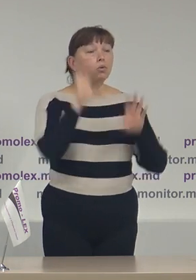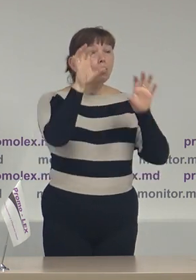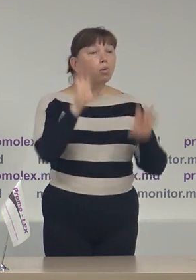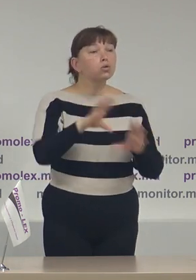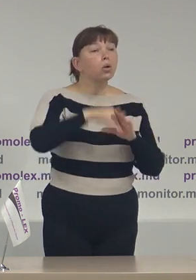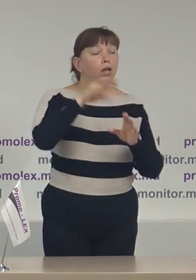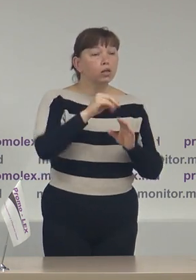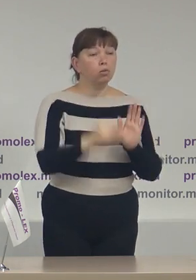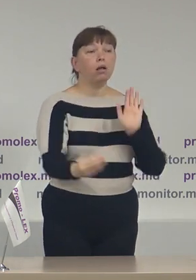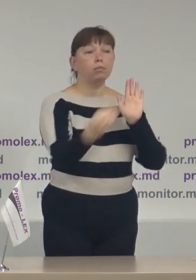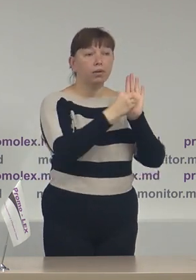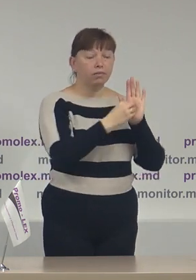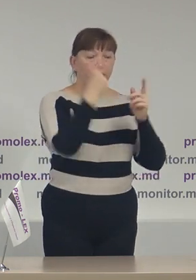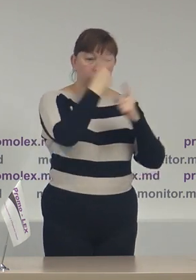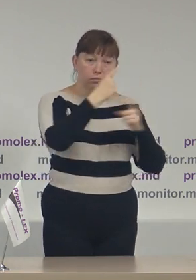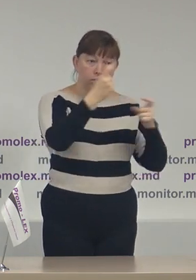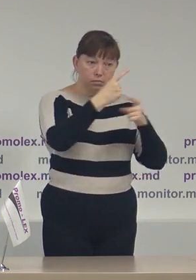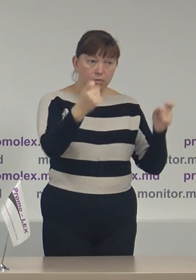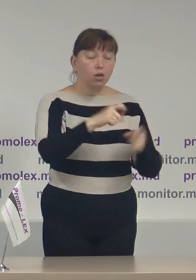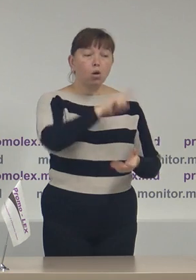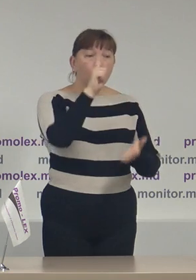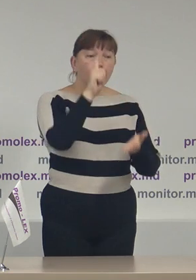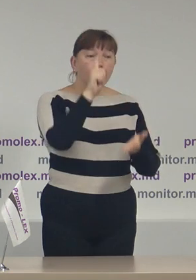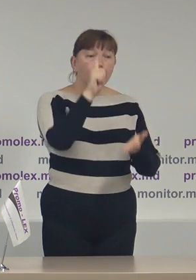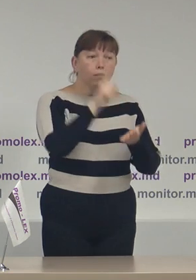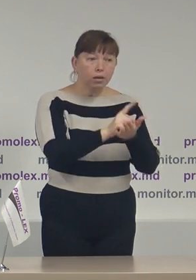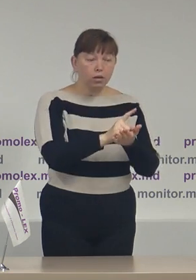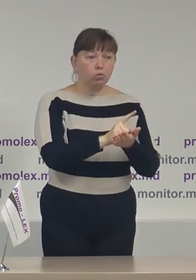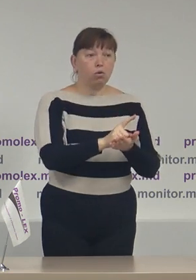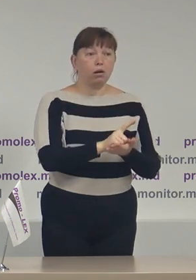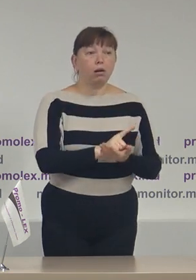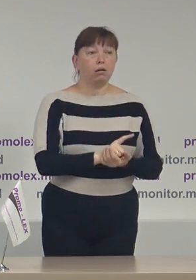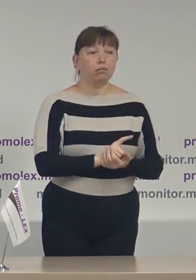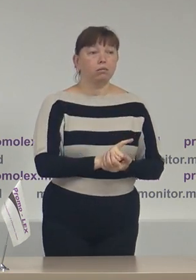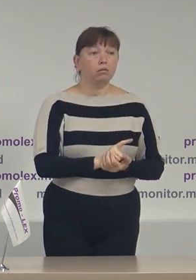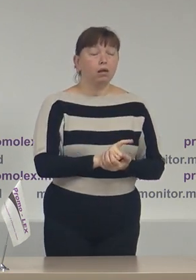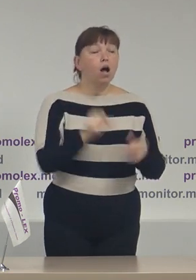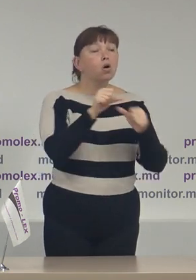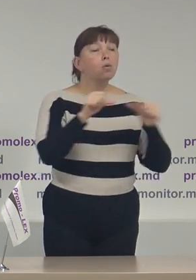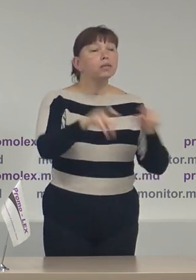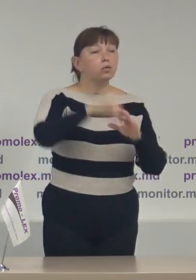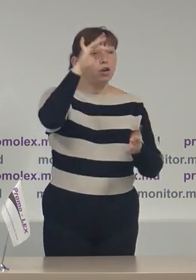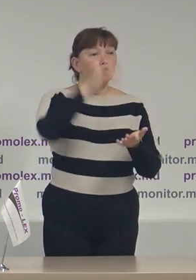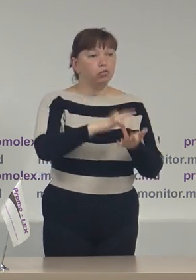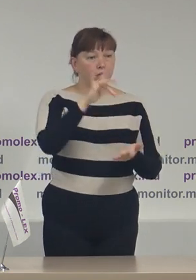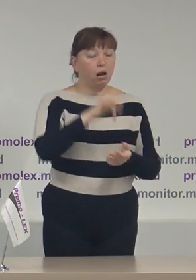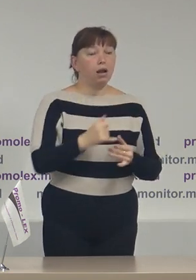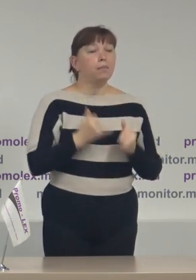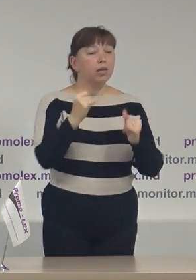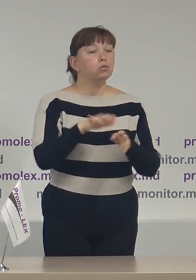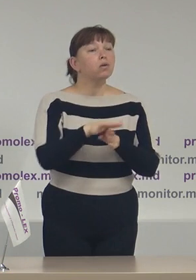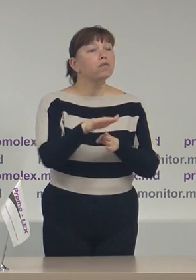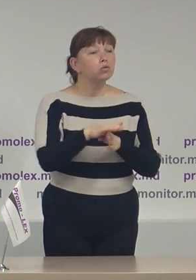electoral prevede înștiințarea obligatorie a Comisiei Electorale Centrale pentru